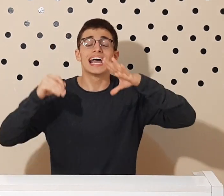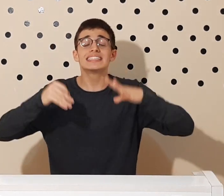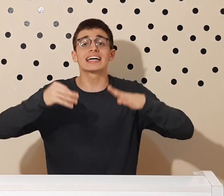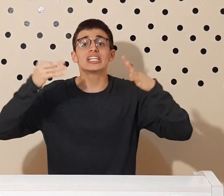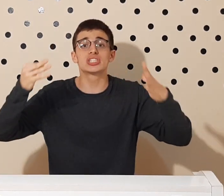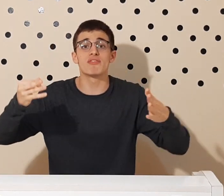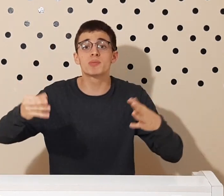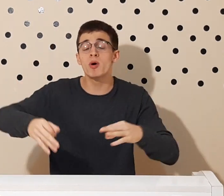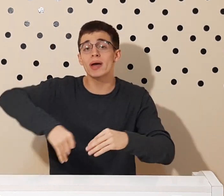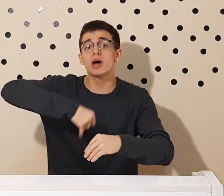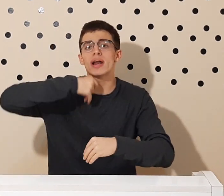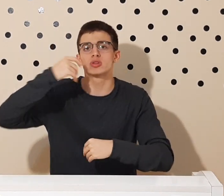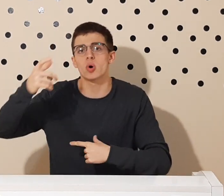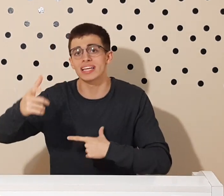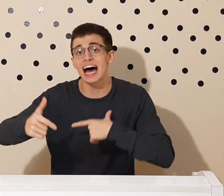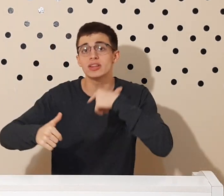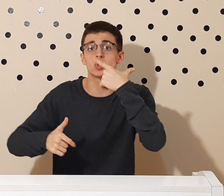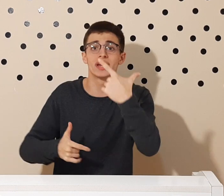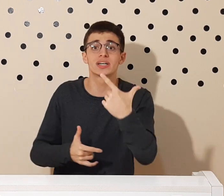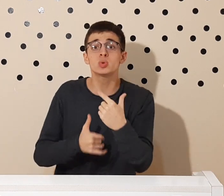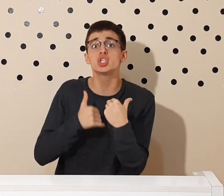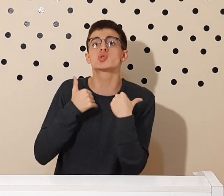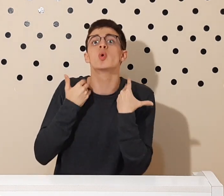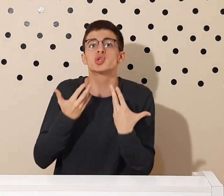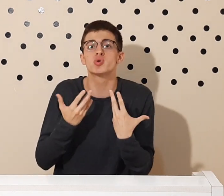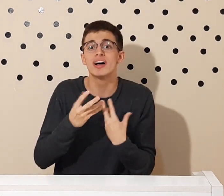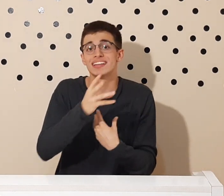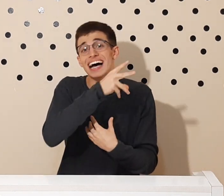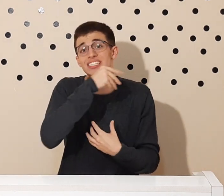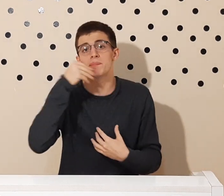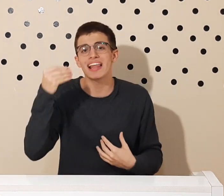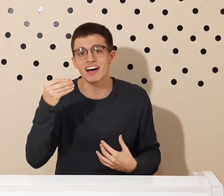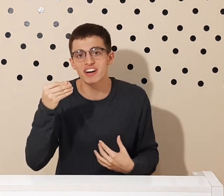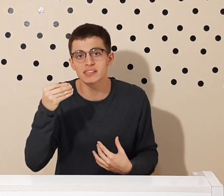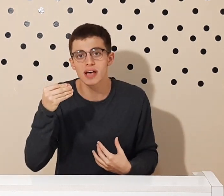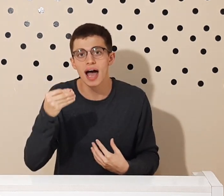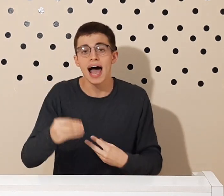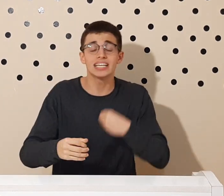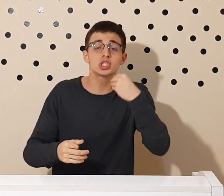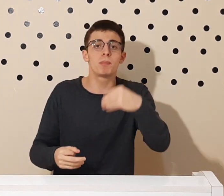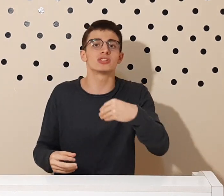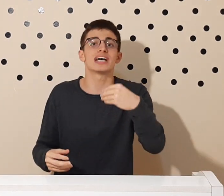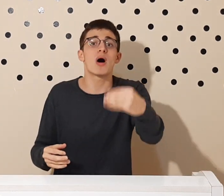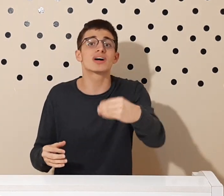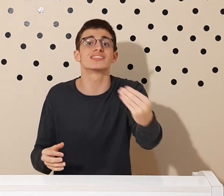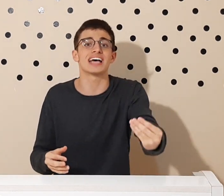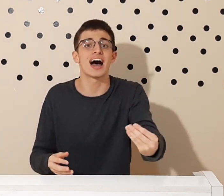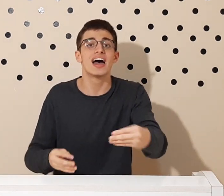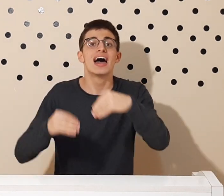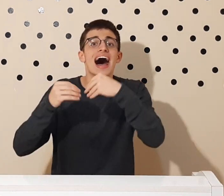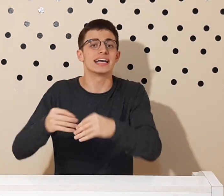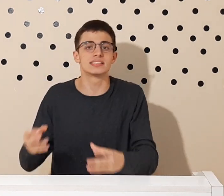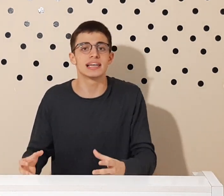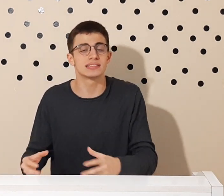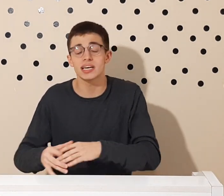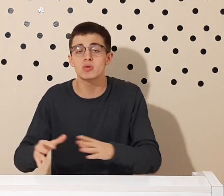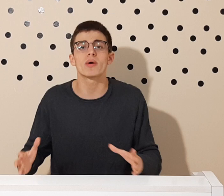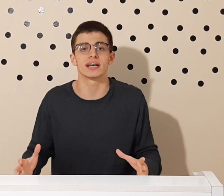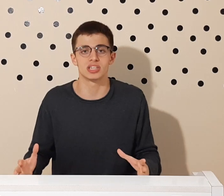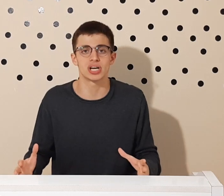Eles acreditavam que por meio da oratória, da retórica, do discurso, das palavras, a gente possa alcançar a excelência em qualquer que seja